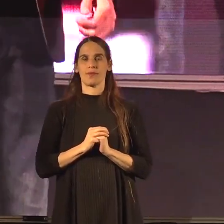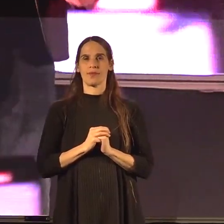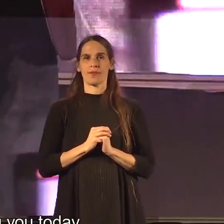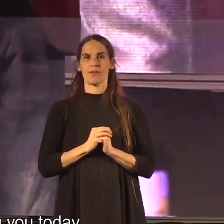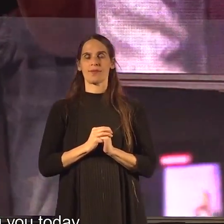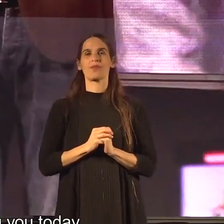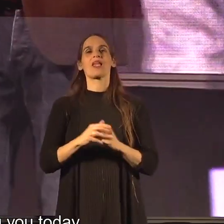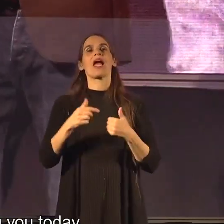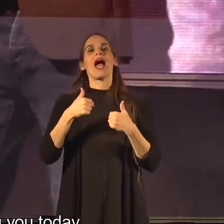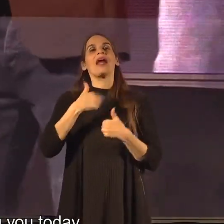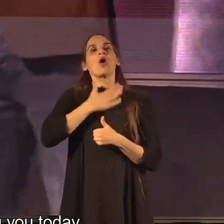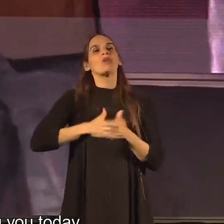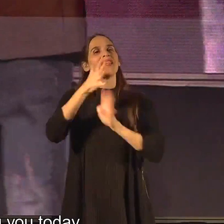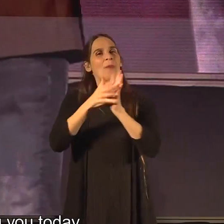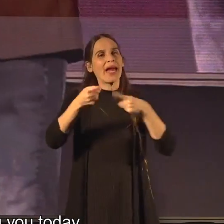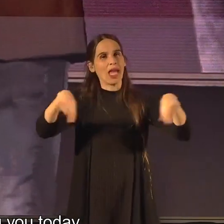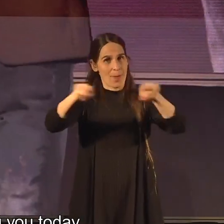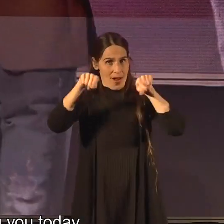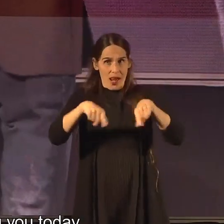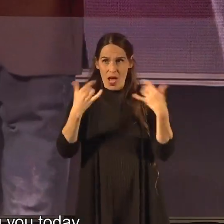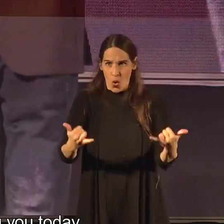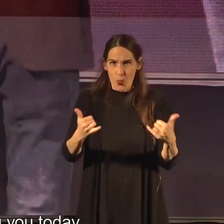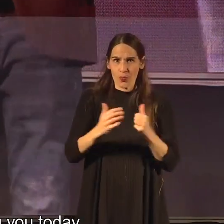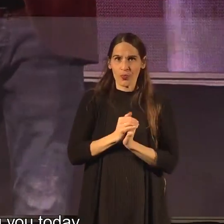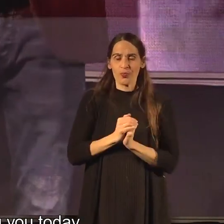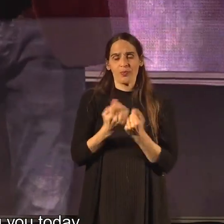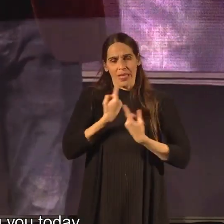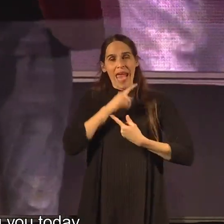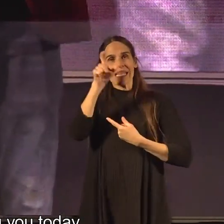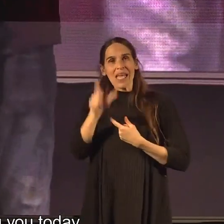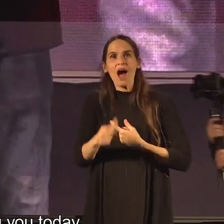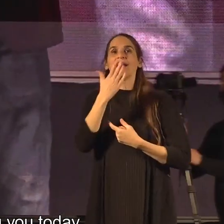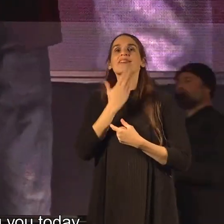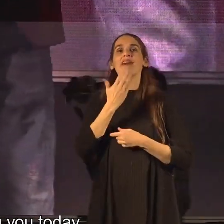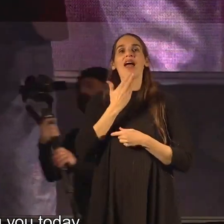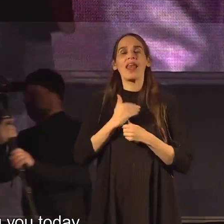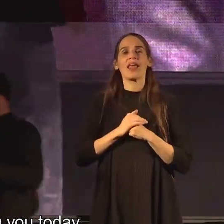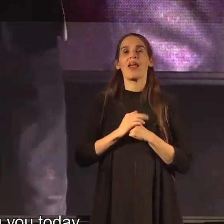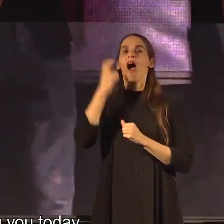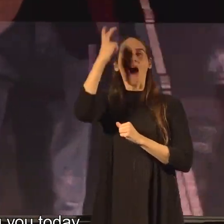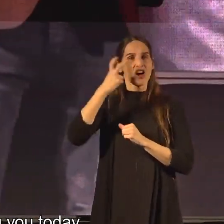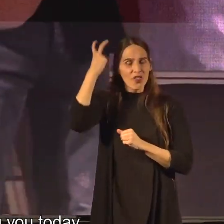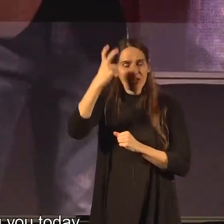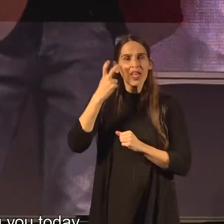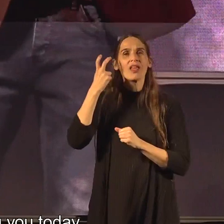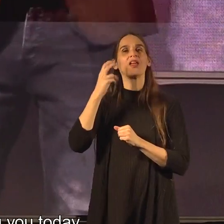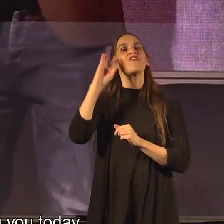אני רוצה לדבר איתכם כאן היום כאזרח ישראלי, ערבי